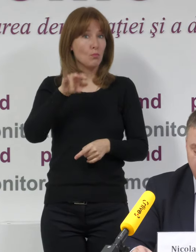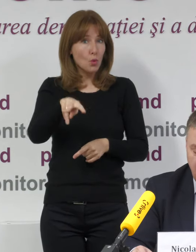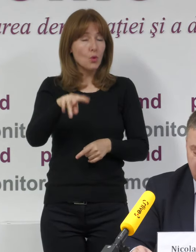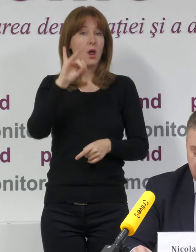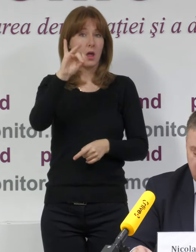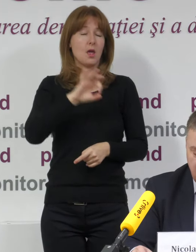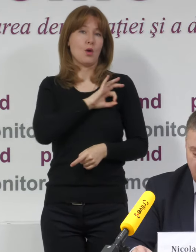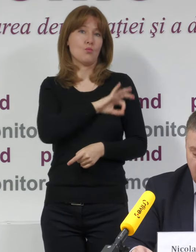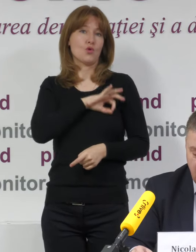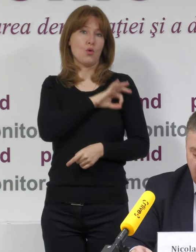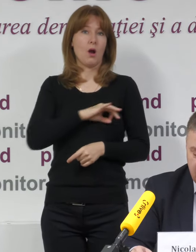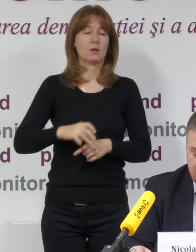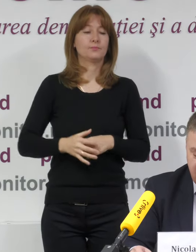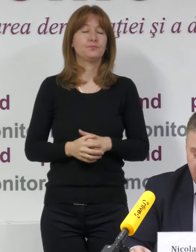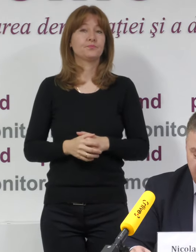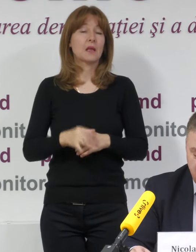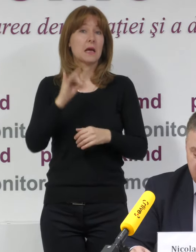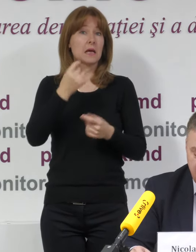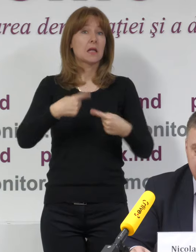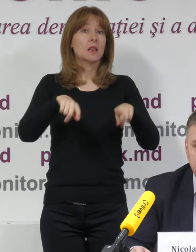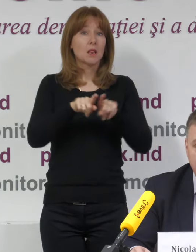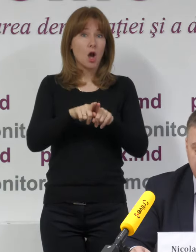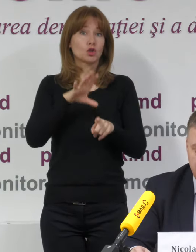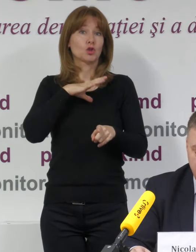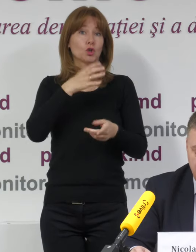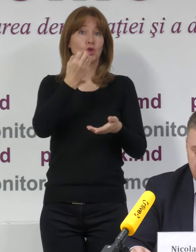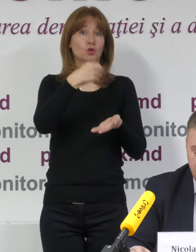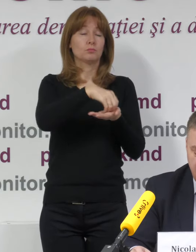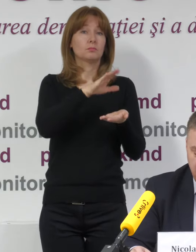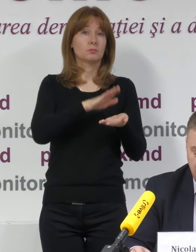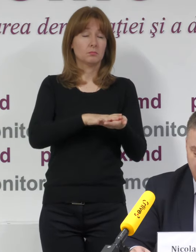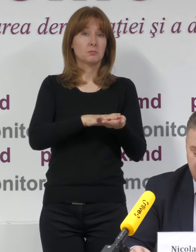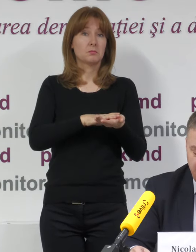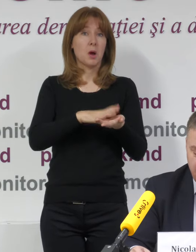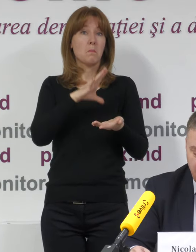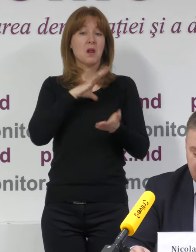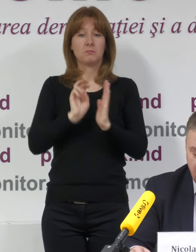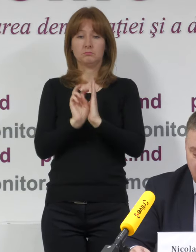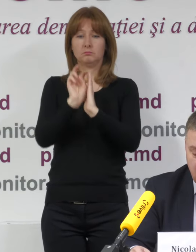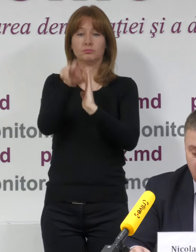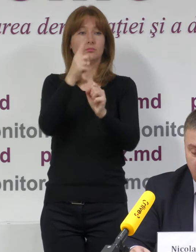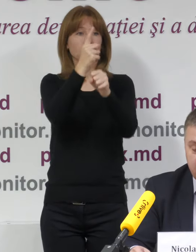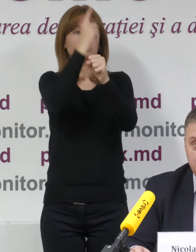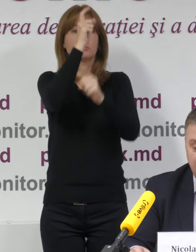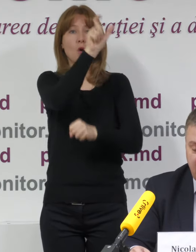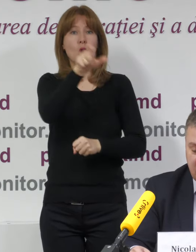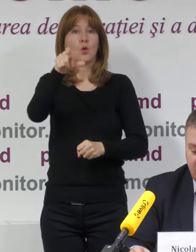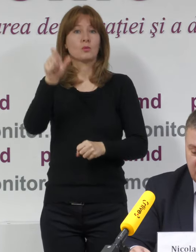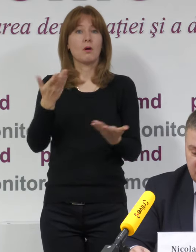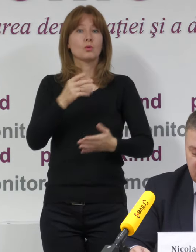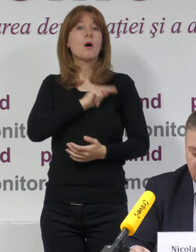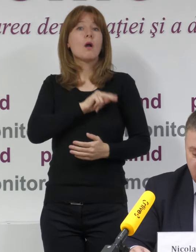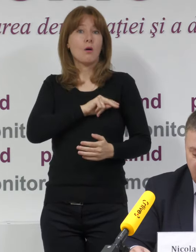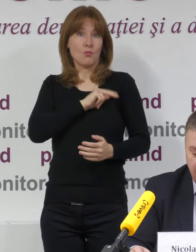și Buiucani, Chișinău. De asemenea am mai constatat și accesul restricționat pentru observatori sau obstrucționarea